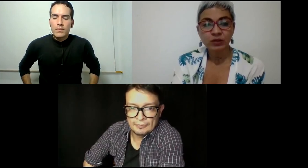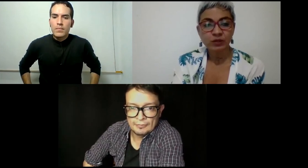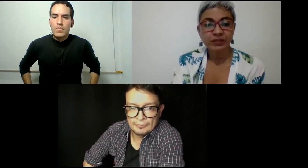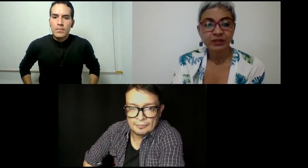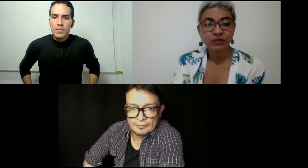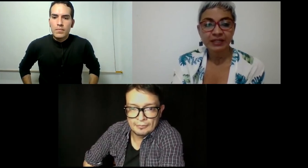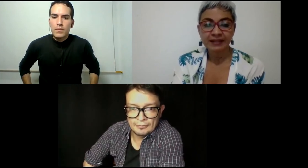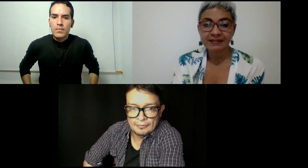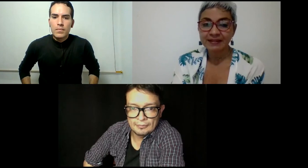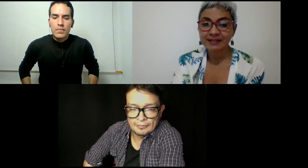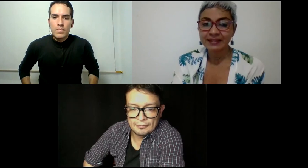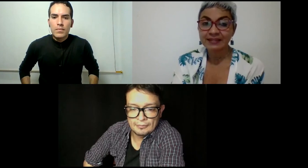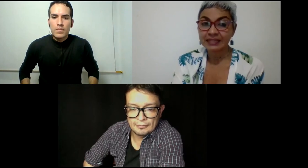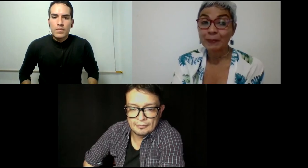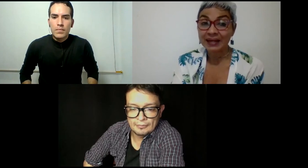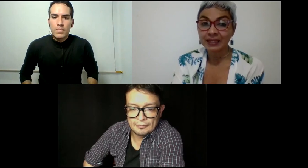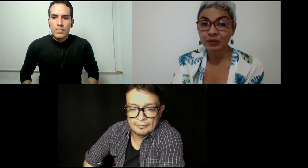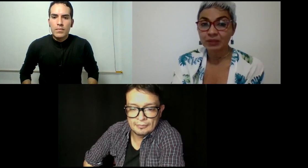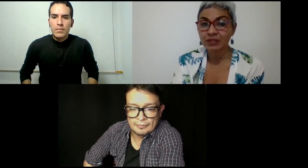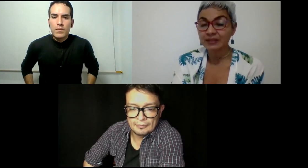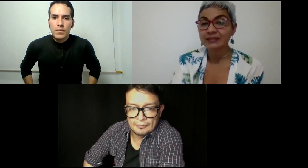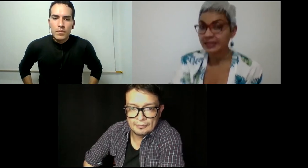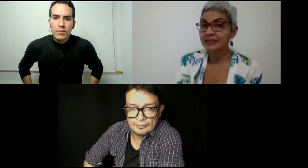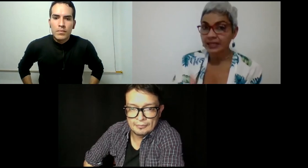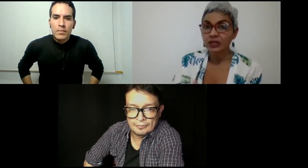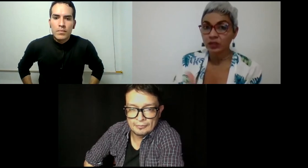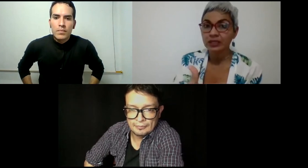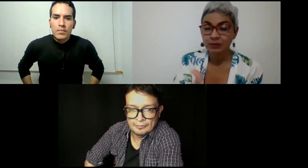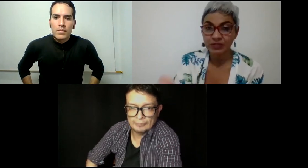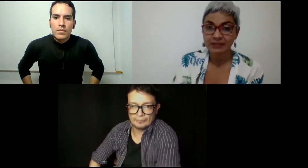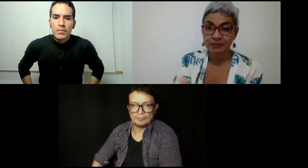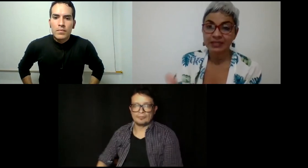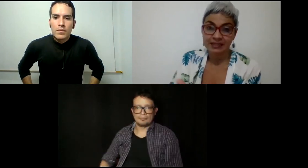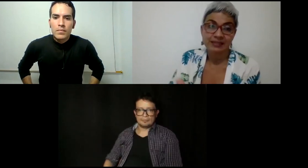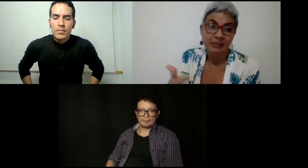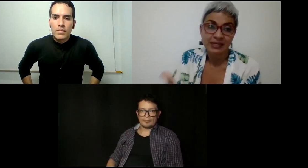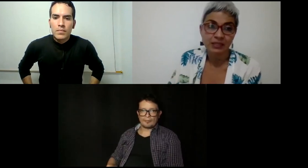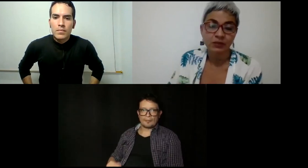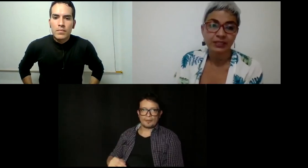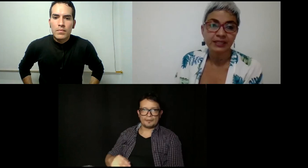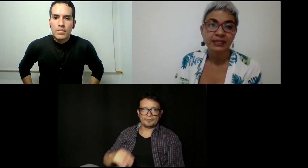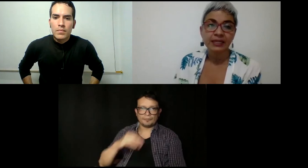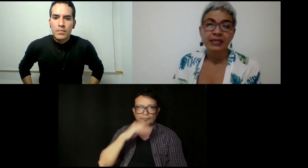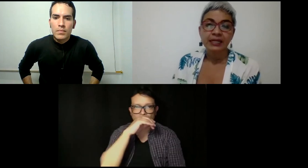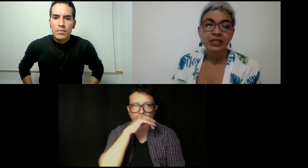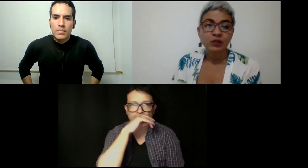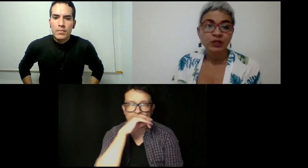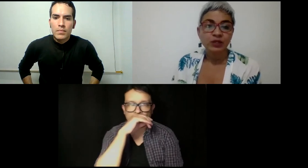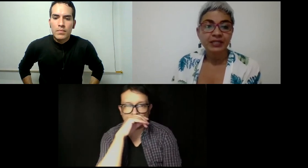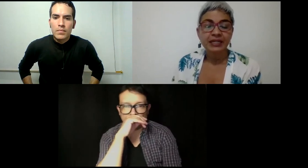recogido los datos y que hay que sentarse a diseñar el plan de mejoramiento. Es decir, qué es aquello que tenemos que ser más incluyentes y yo creería que